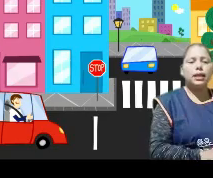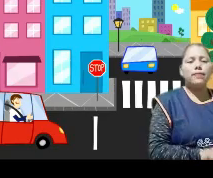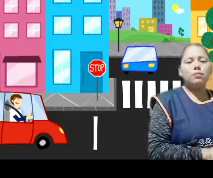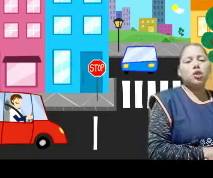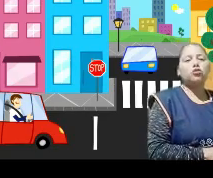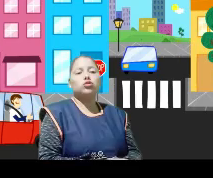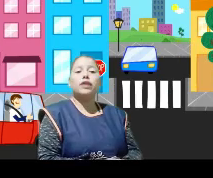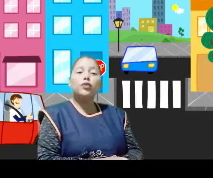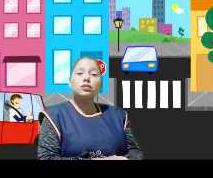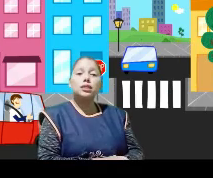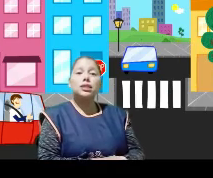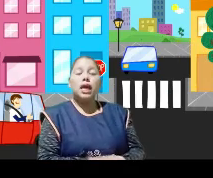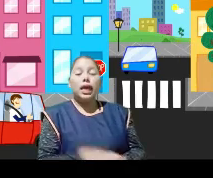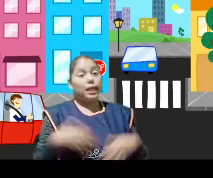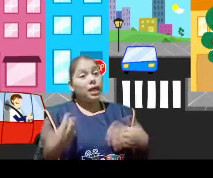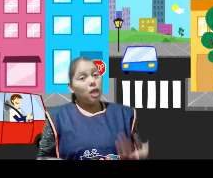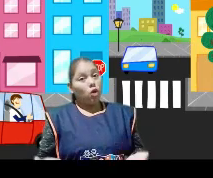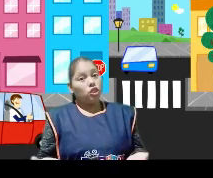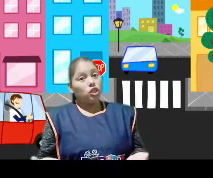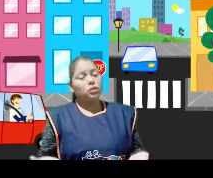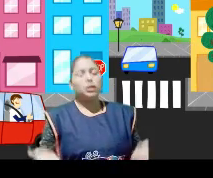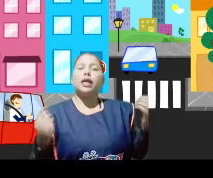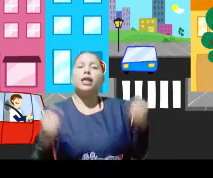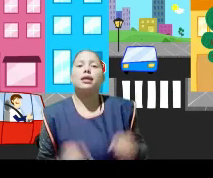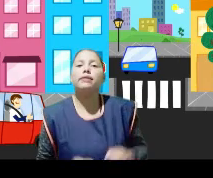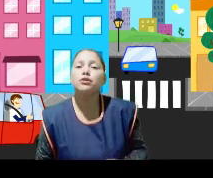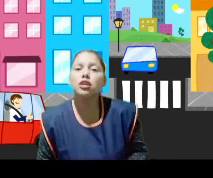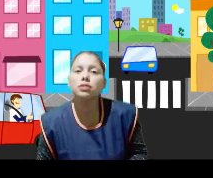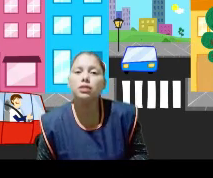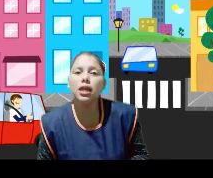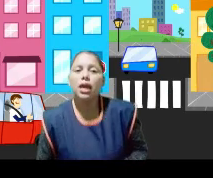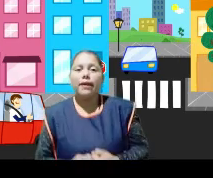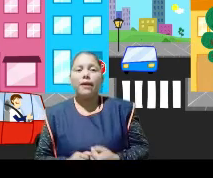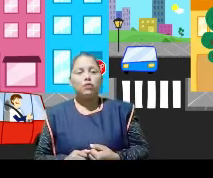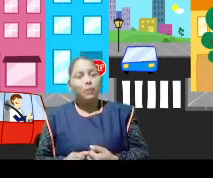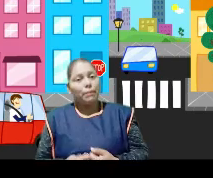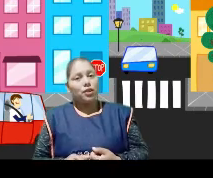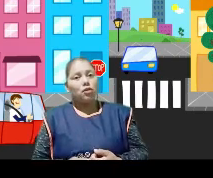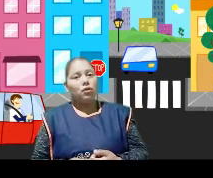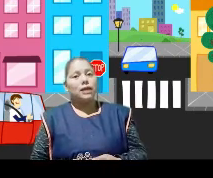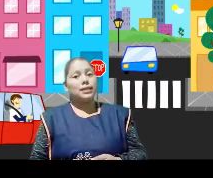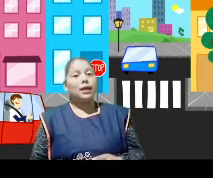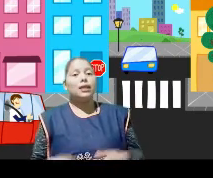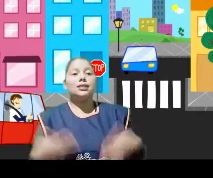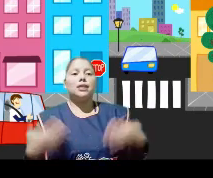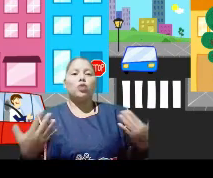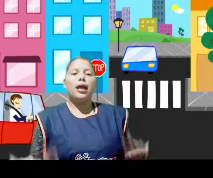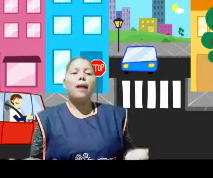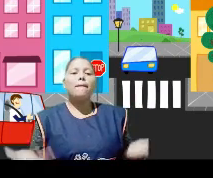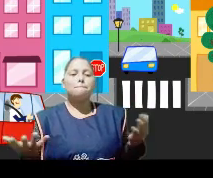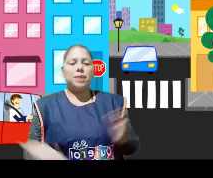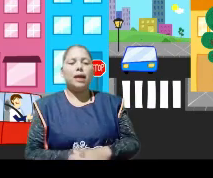Excelente, mis niños. Entonces, el día de hoy, chicos, en el área de personal social, hemos aprendido acerca de la